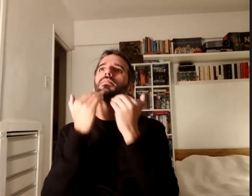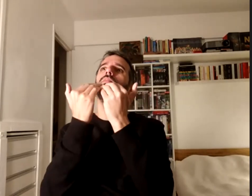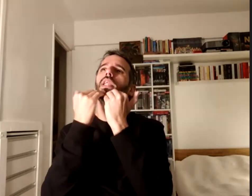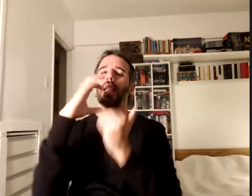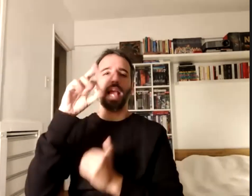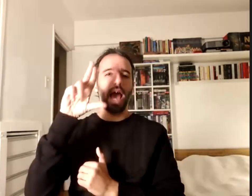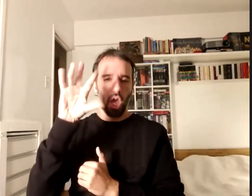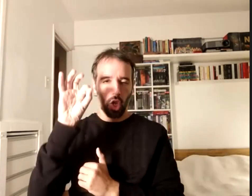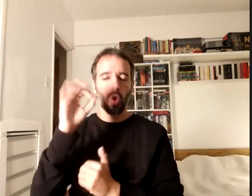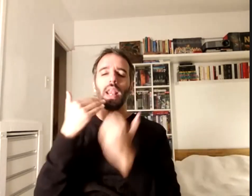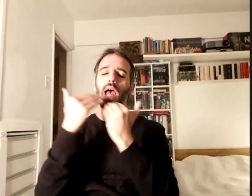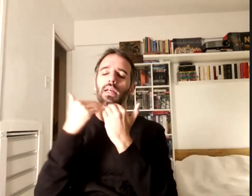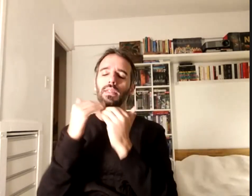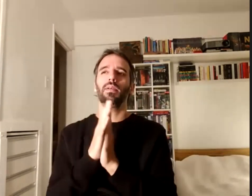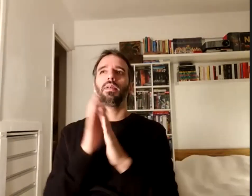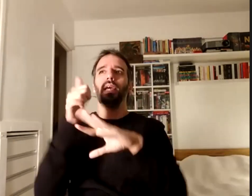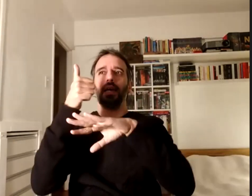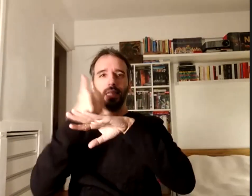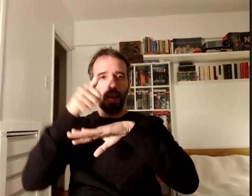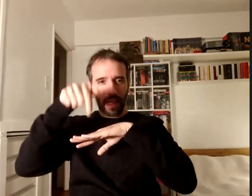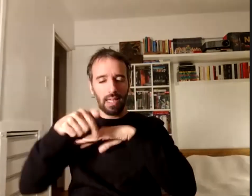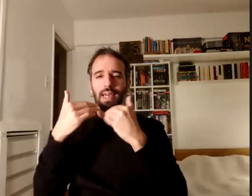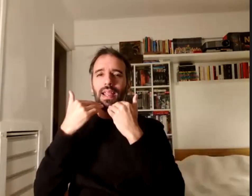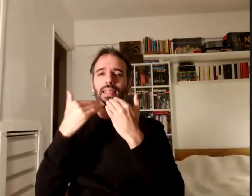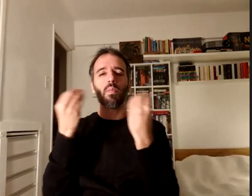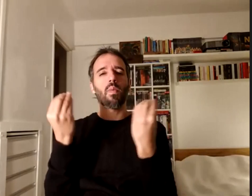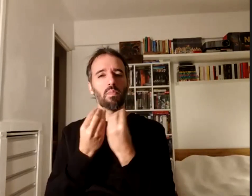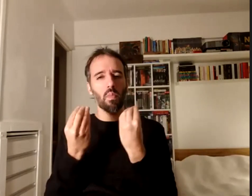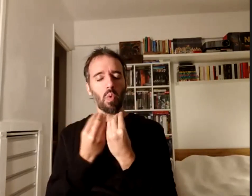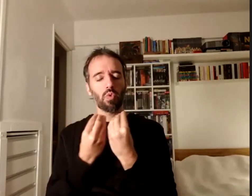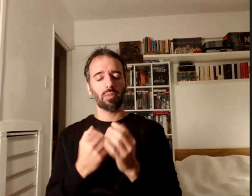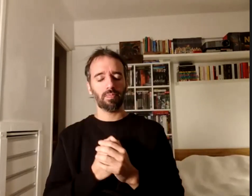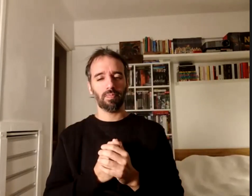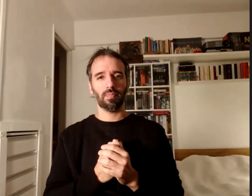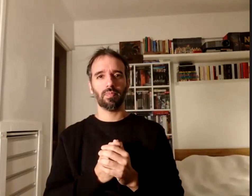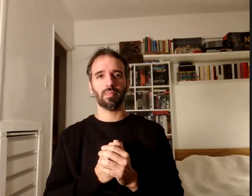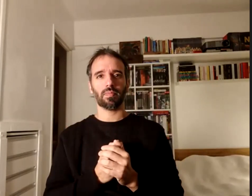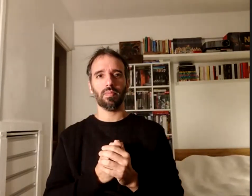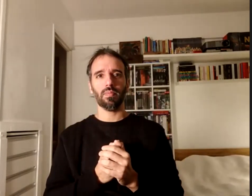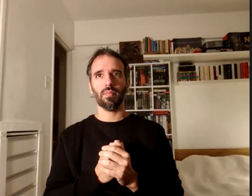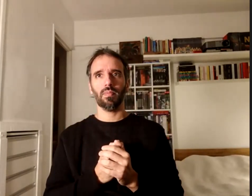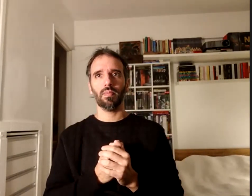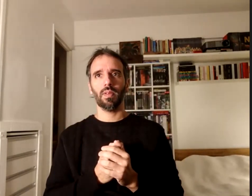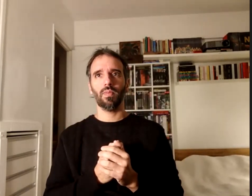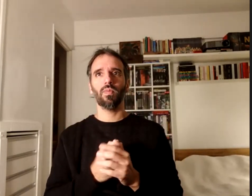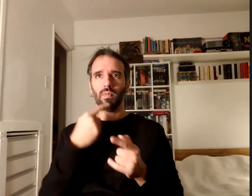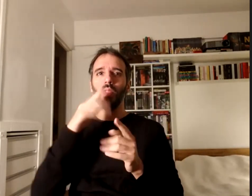por por estar presente te agradecemos mucho y vamos a a conversar con Majo para que también